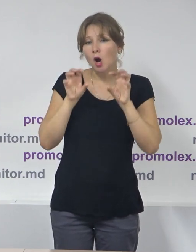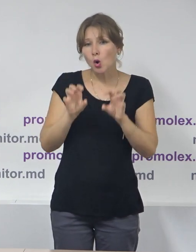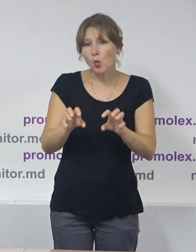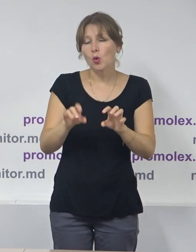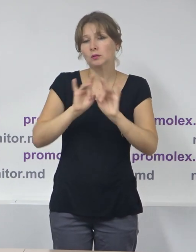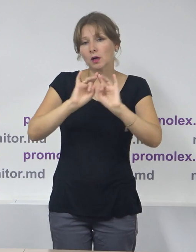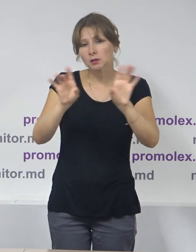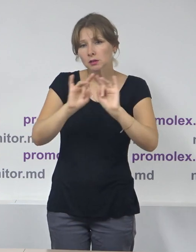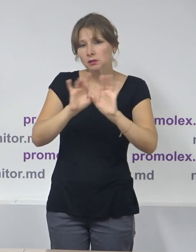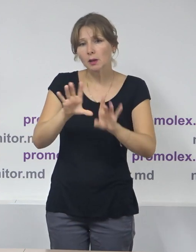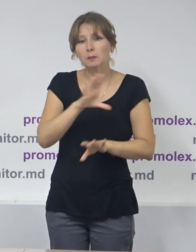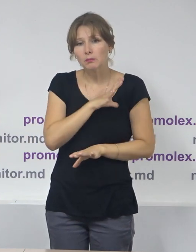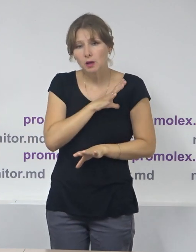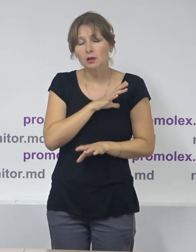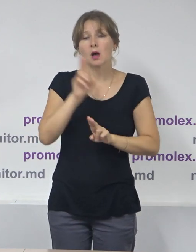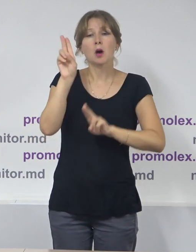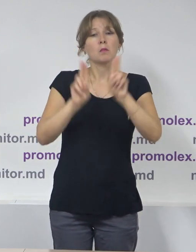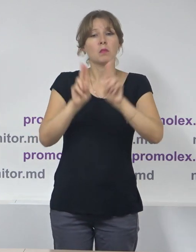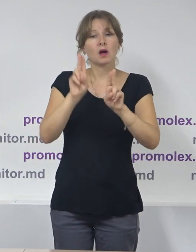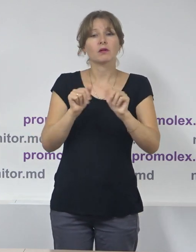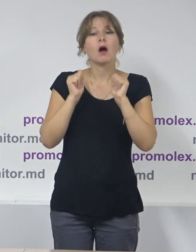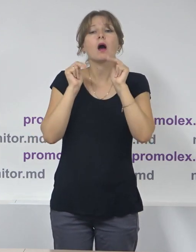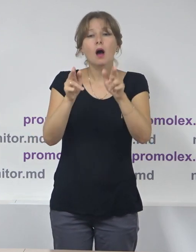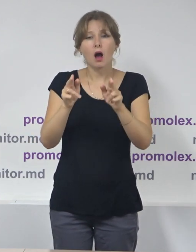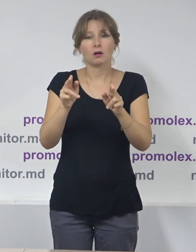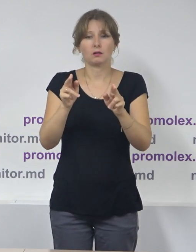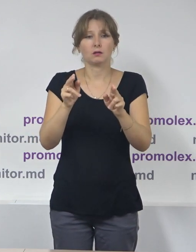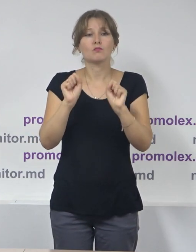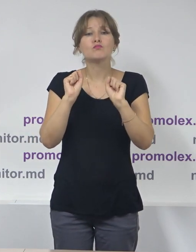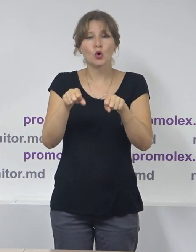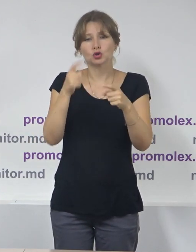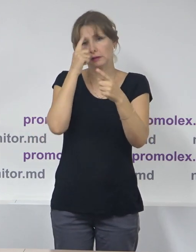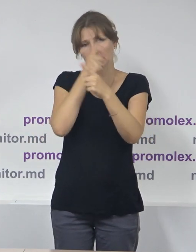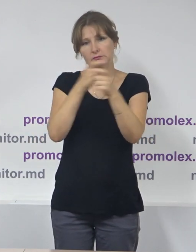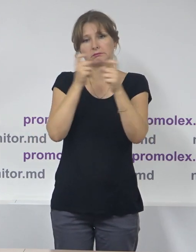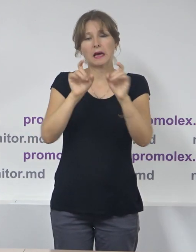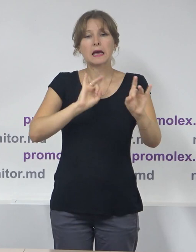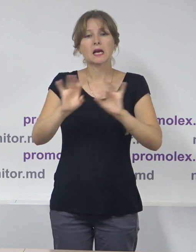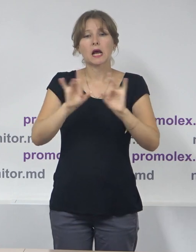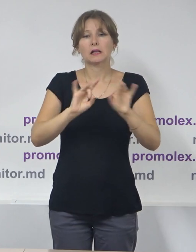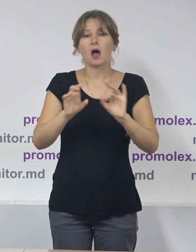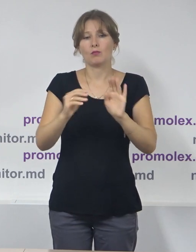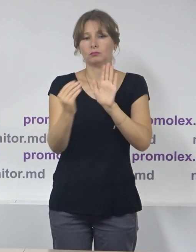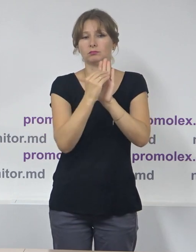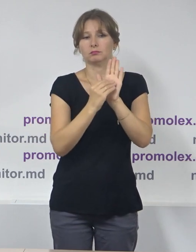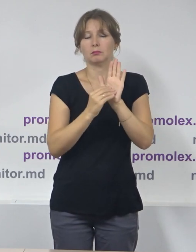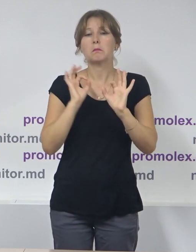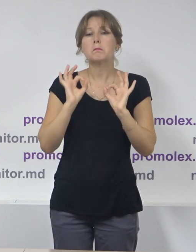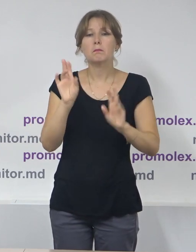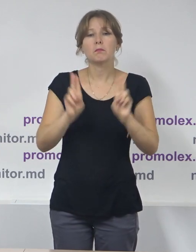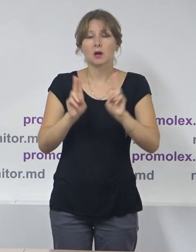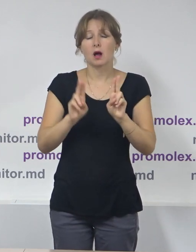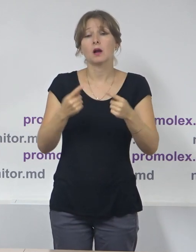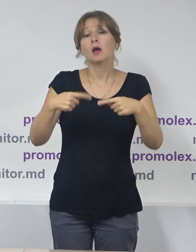subiect, condițiile de oferire a spațiului public și tar, respectarea acestor reguli noi în codul electoral. De asemenea, sunt